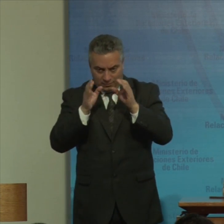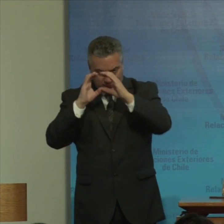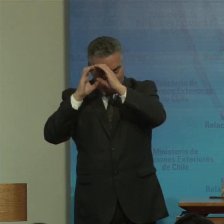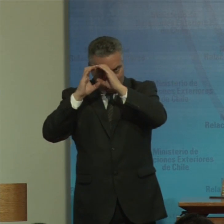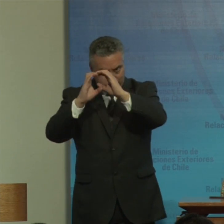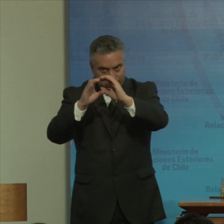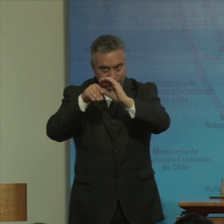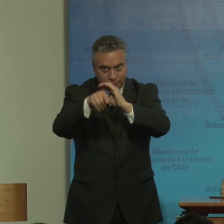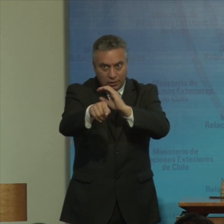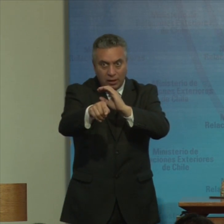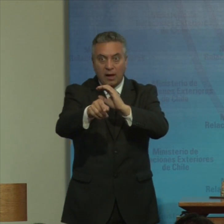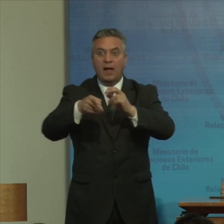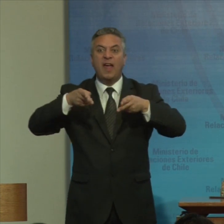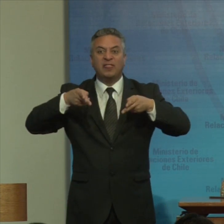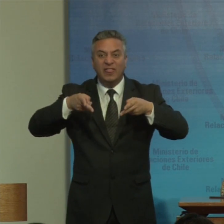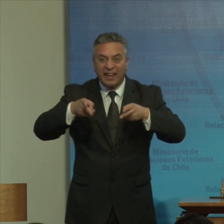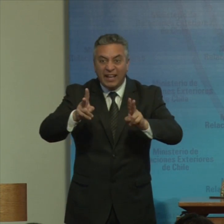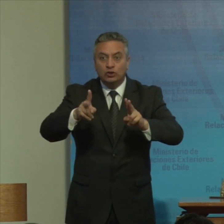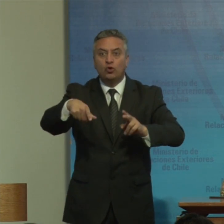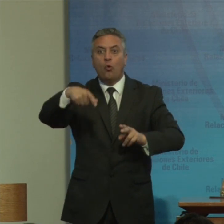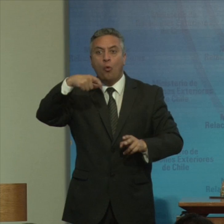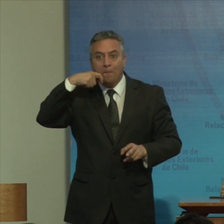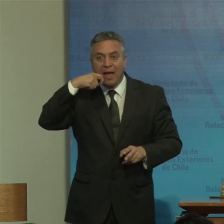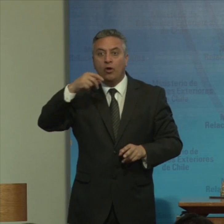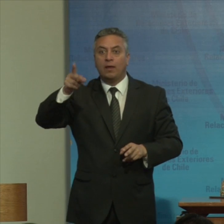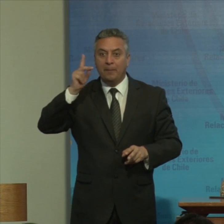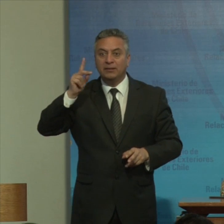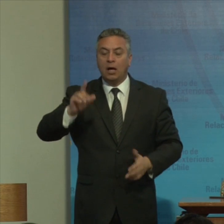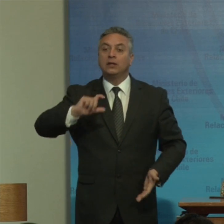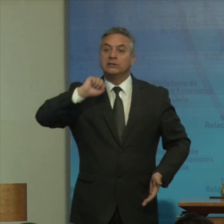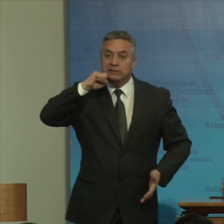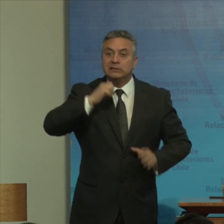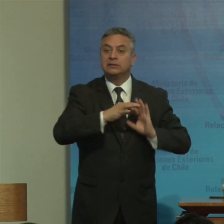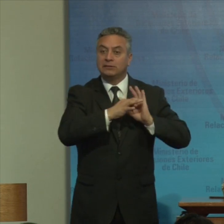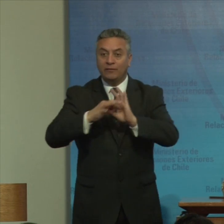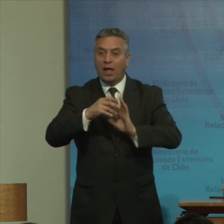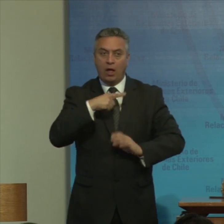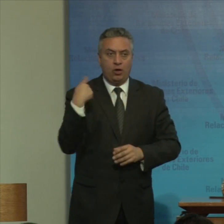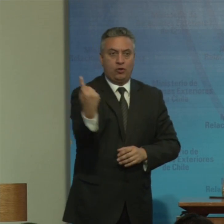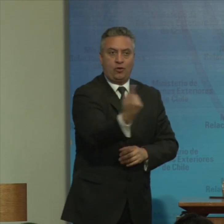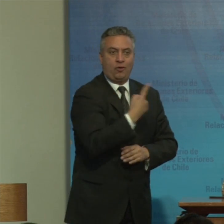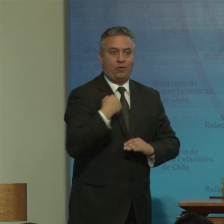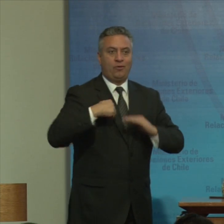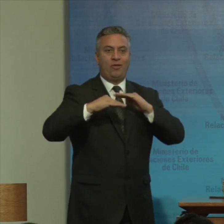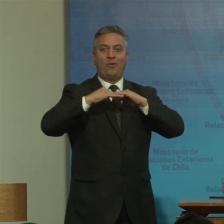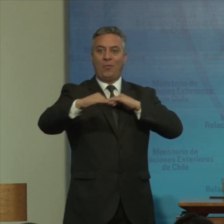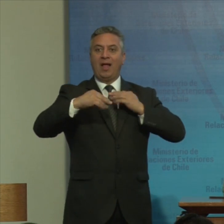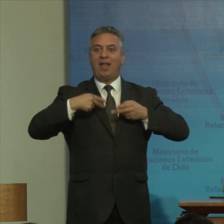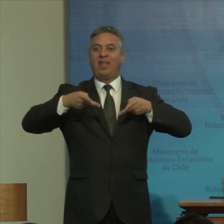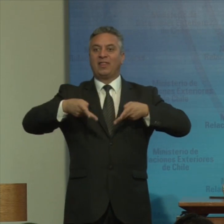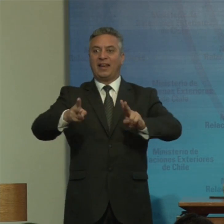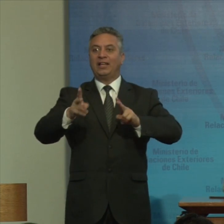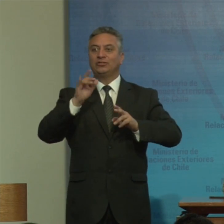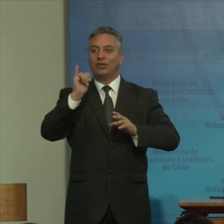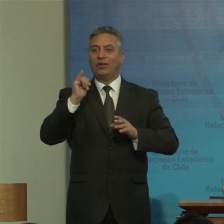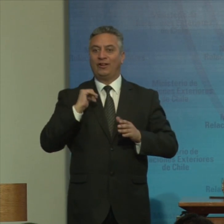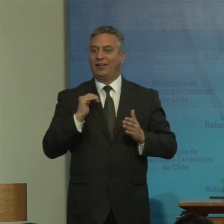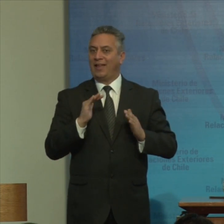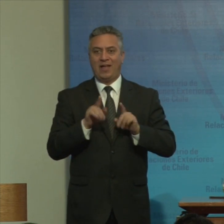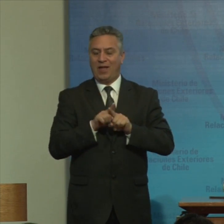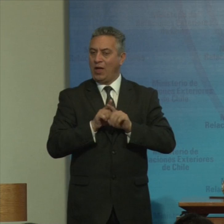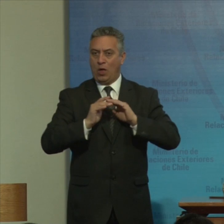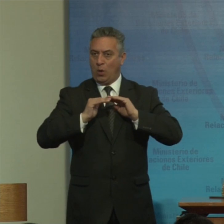significa que todos somos iguales en derechos y en dignidad y esa esa tesis debería